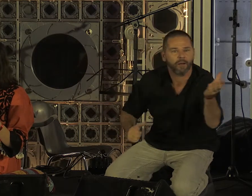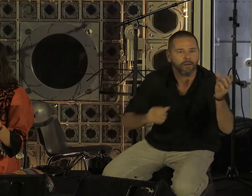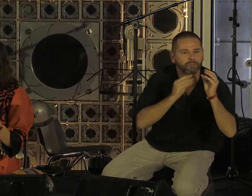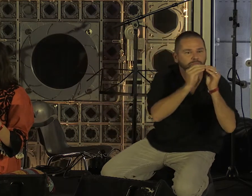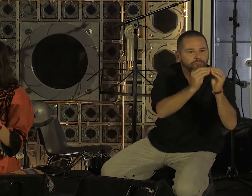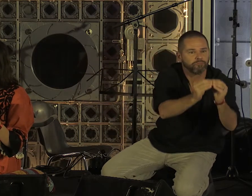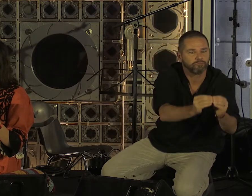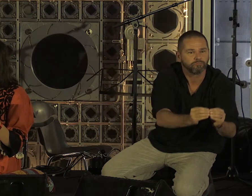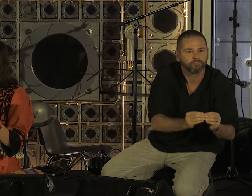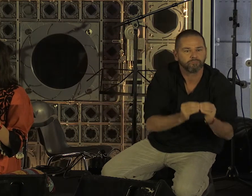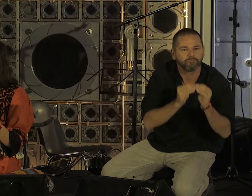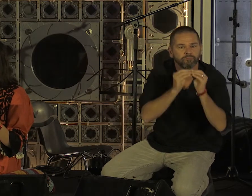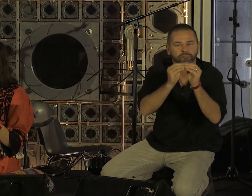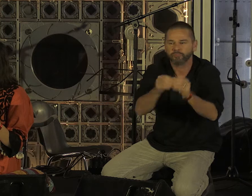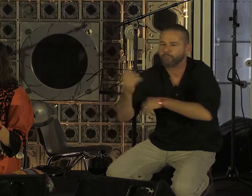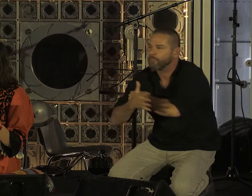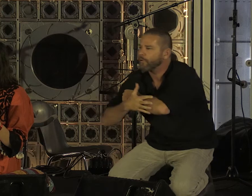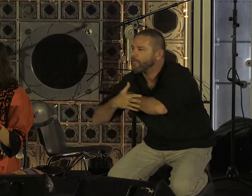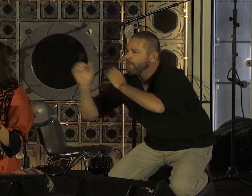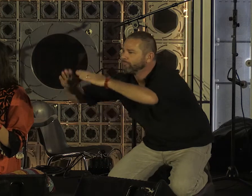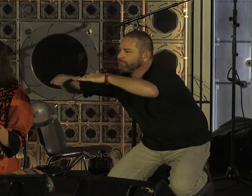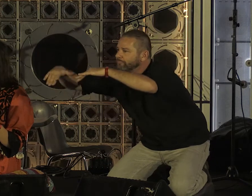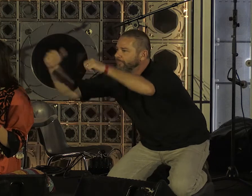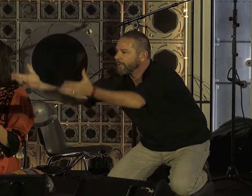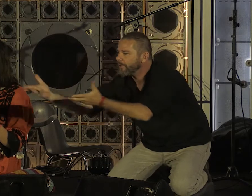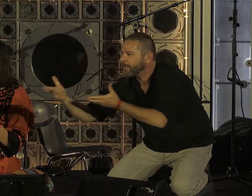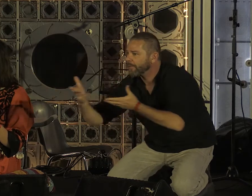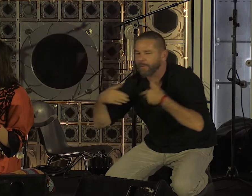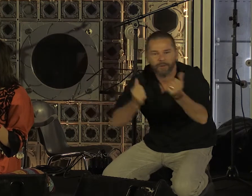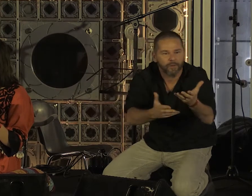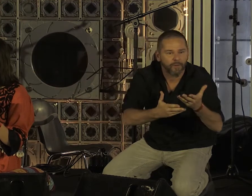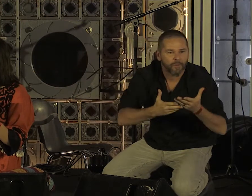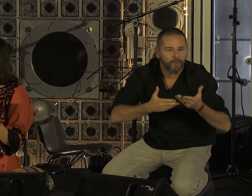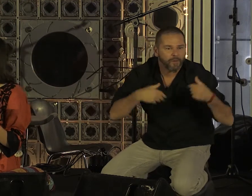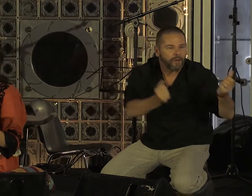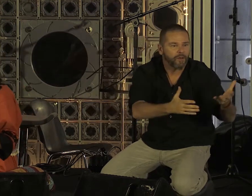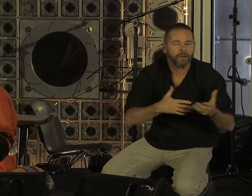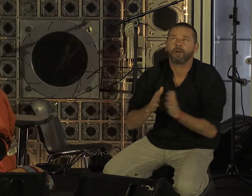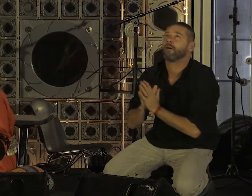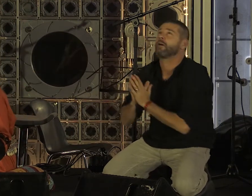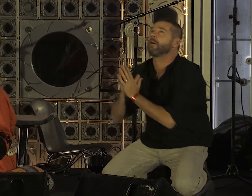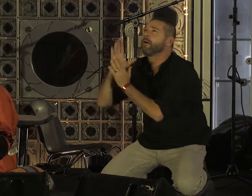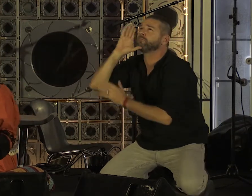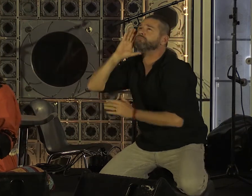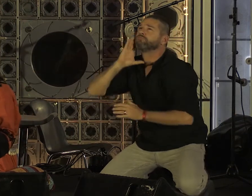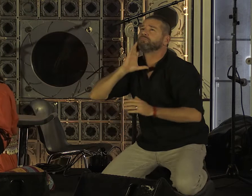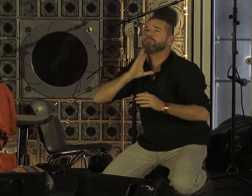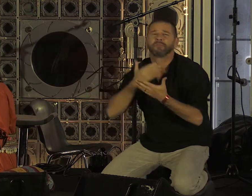le mondieux, mondieux du riche, ou simplement une niche pour dormir. Pour dormir, pour dormir,